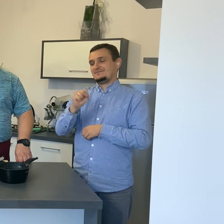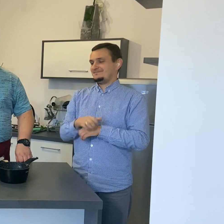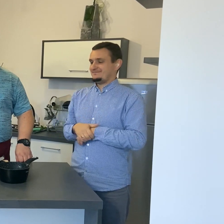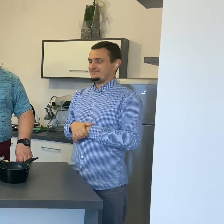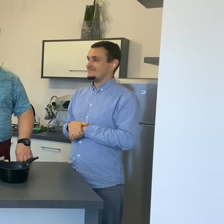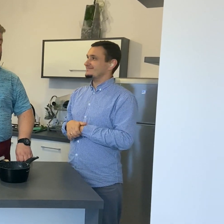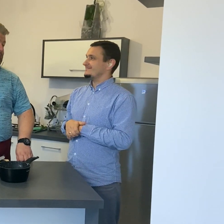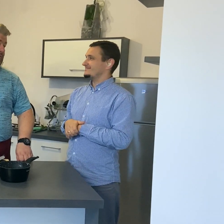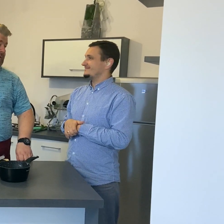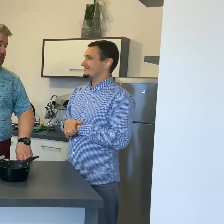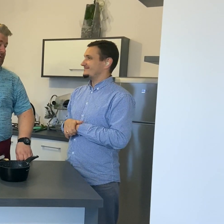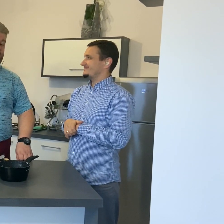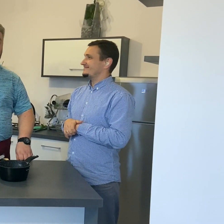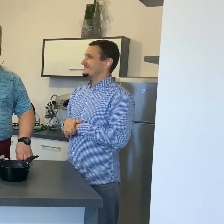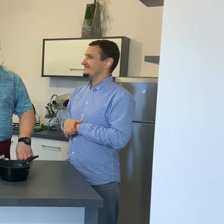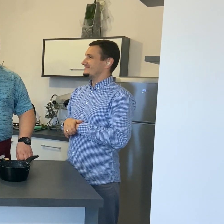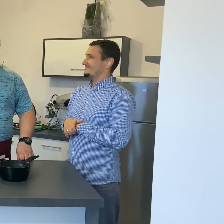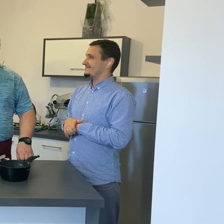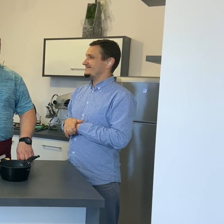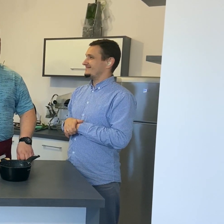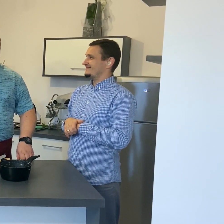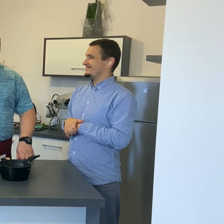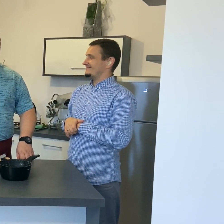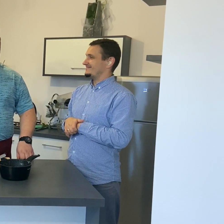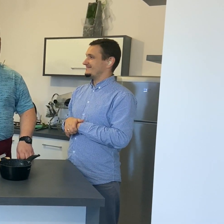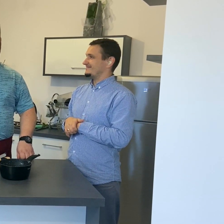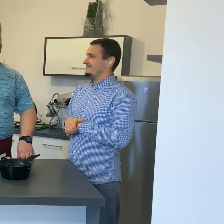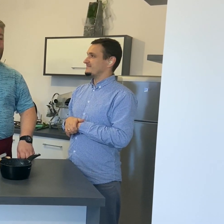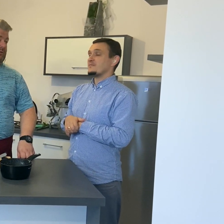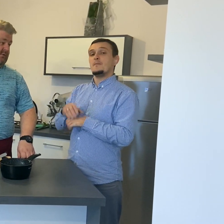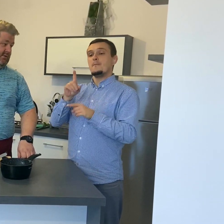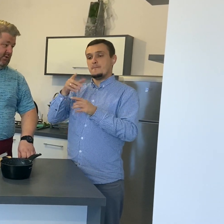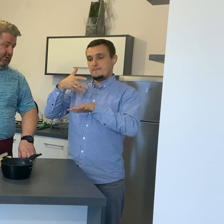Makaron pene może być wcześniej ugotowany. Odcedzony.